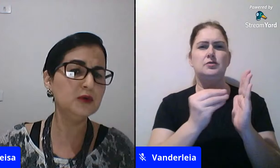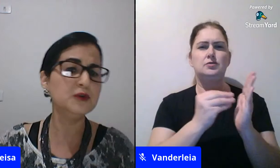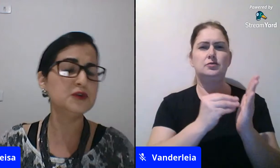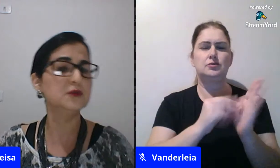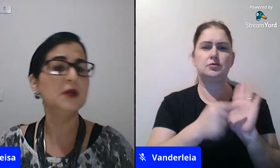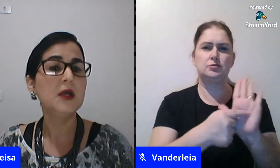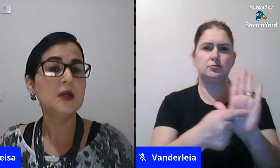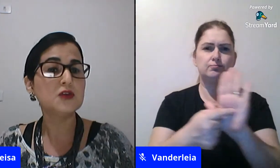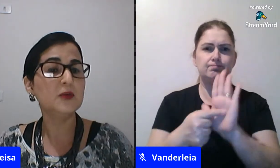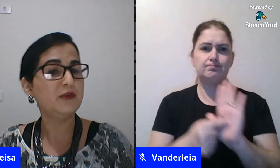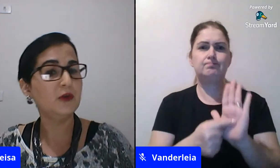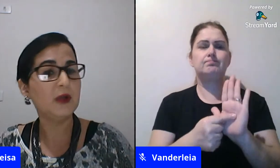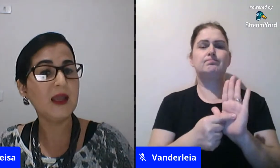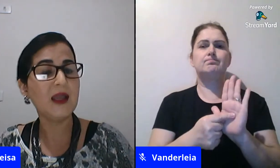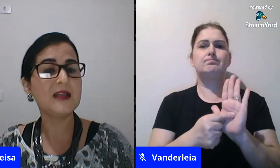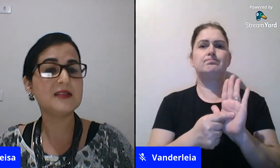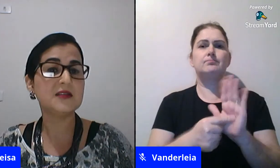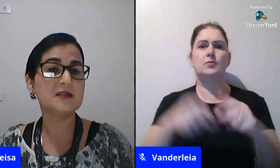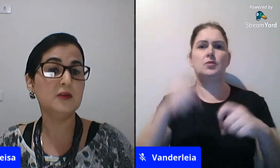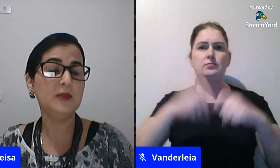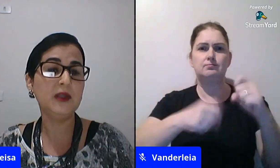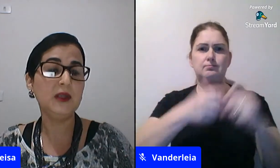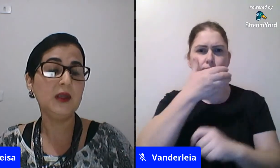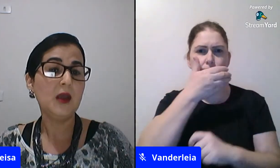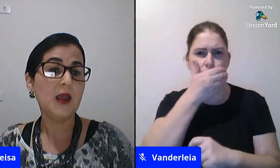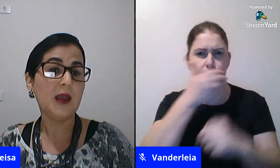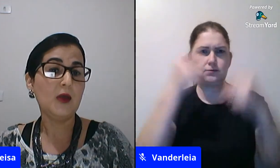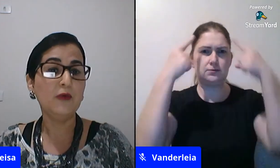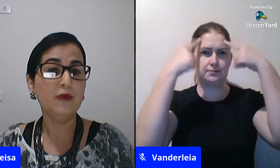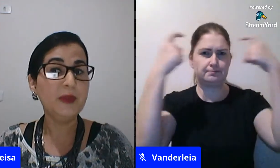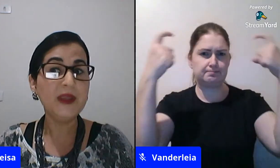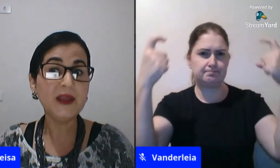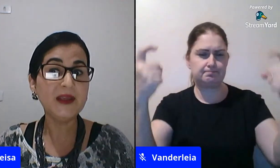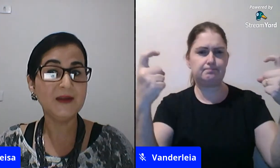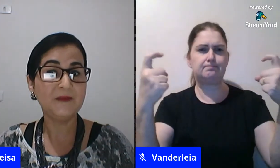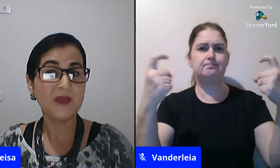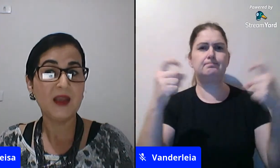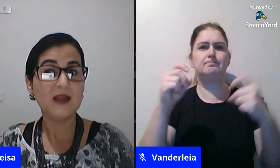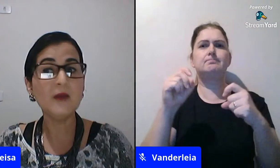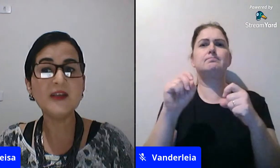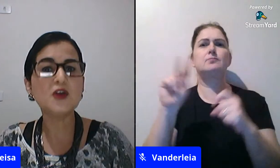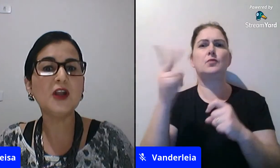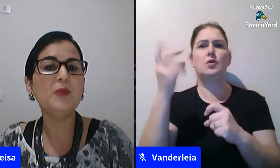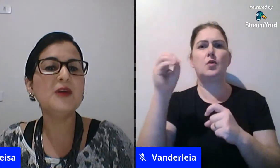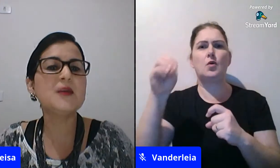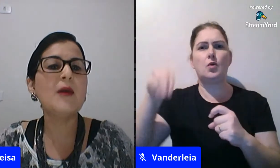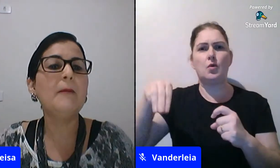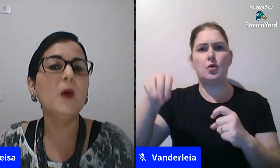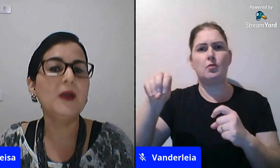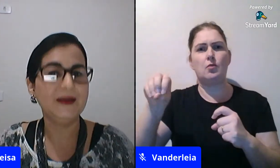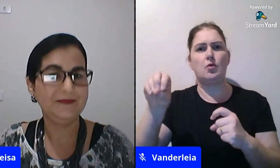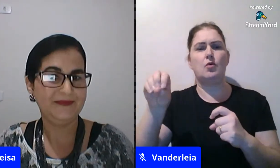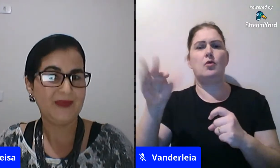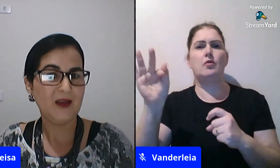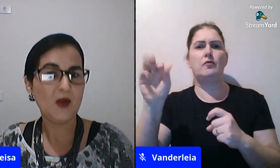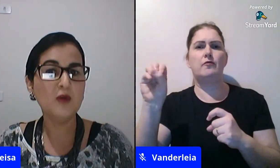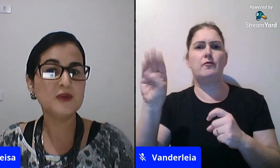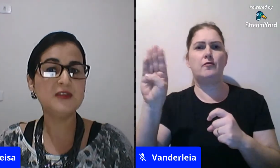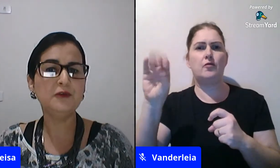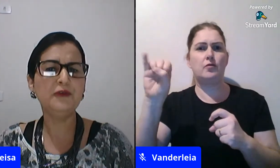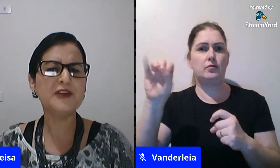sobre abuso, sobre violência, sobre homofobia. Então, a escola não pode ser uma bolha,